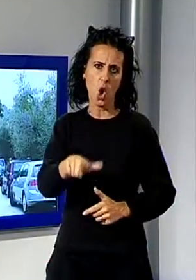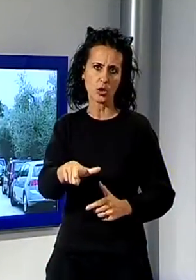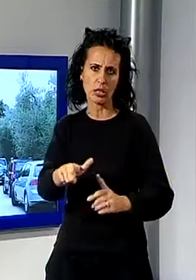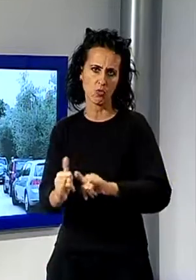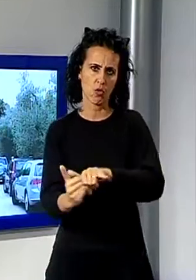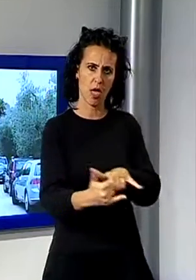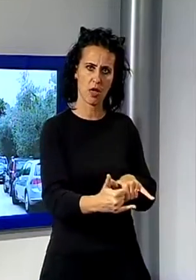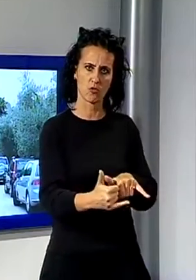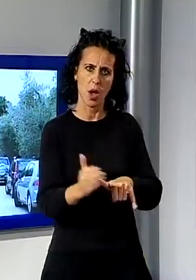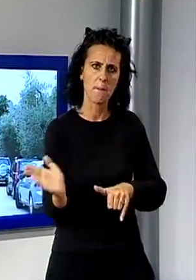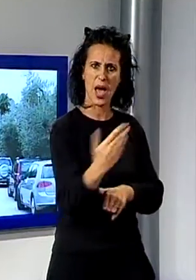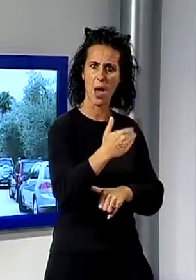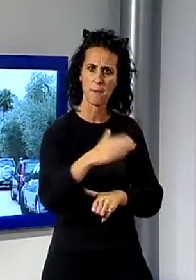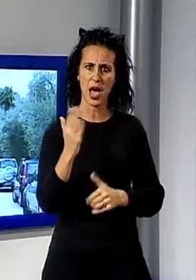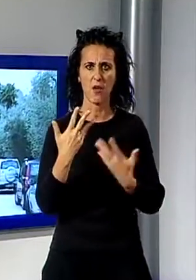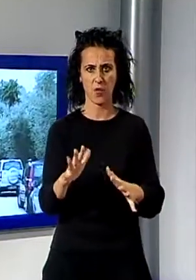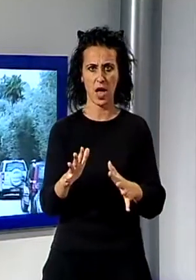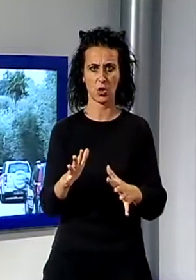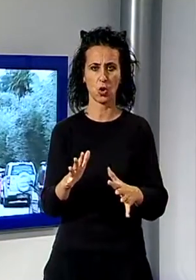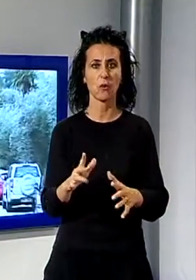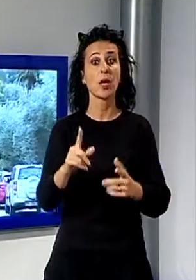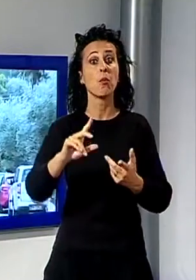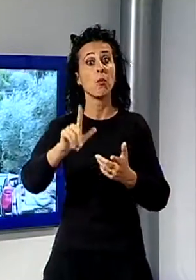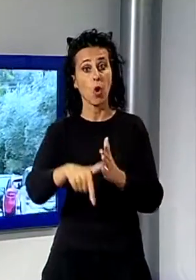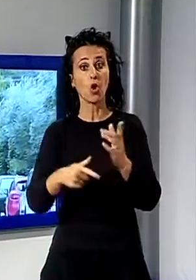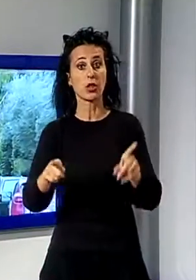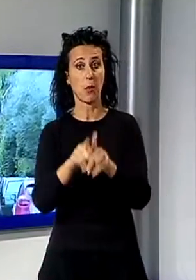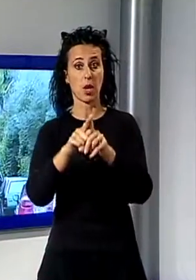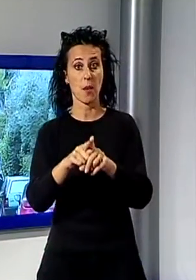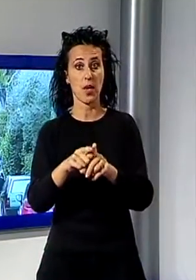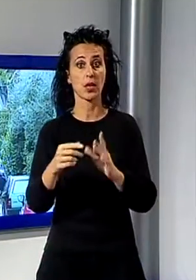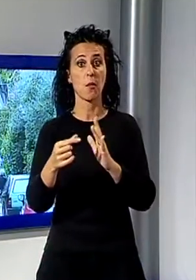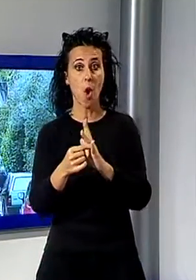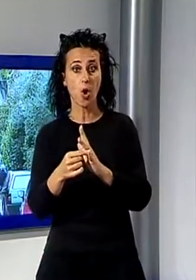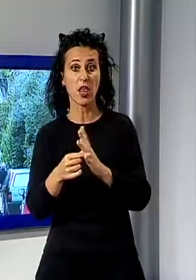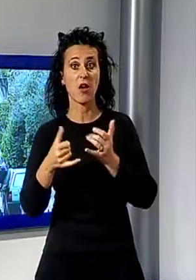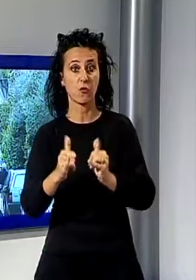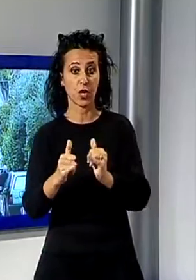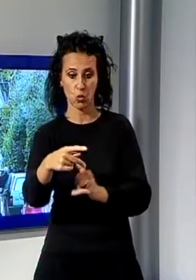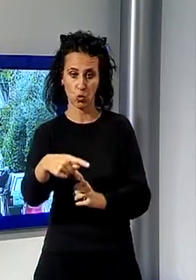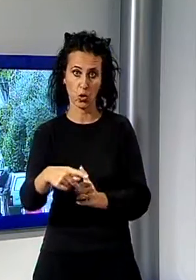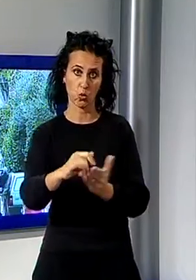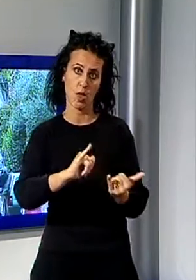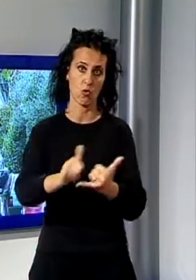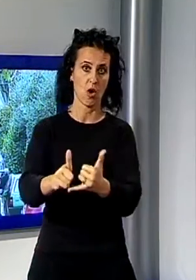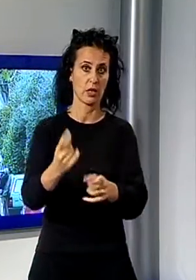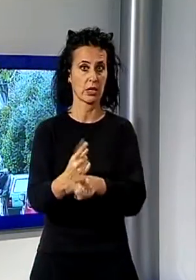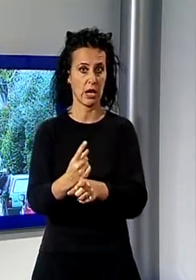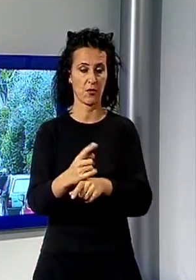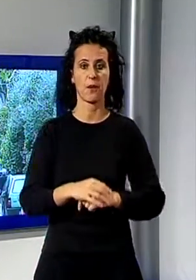anche alcuni schiaffi e allo stesso tempo hanno costretto a lasciare la golf carica di monili anche la moglie e il figlio. I banditi sono